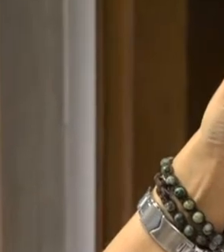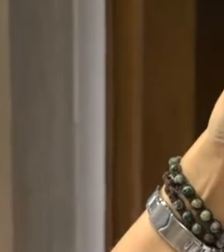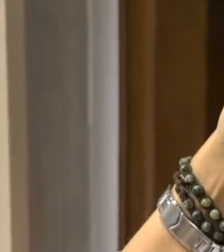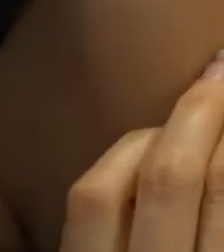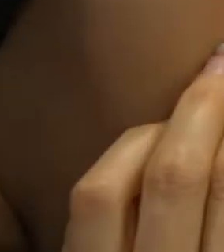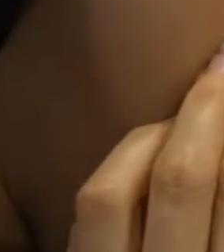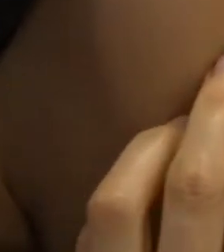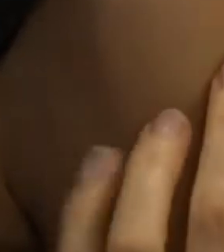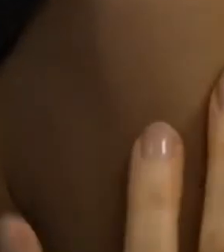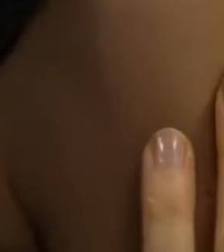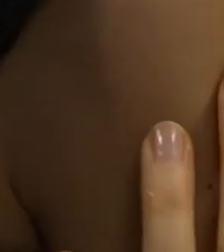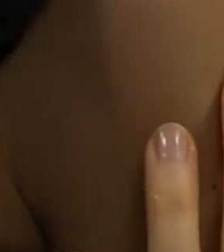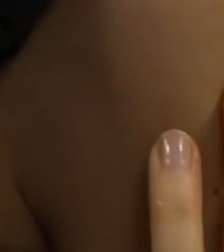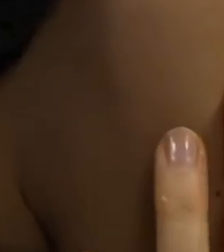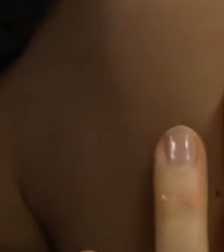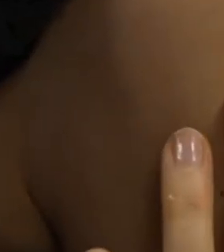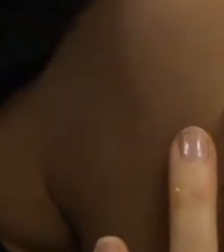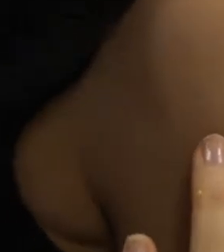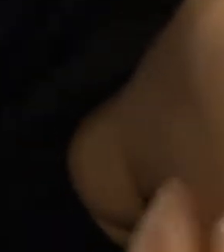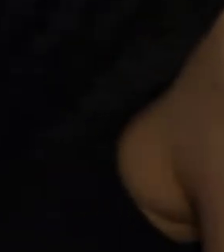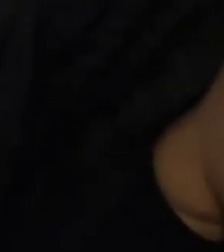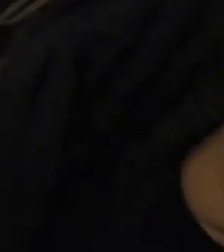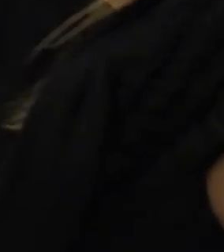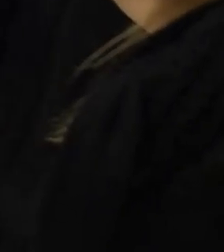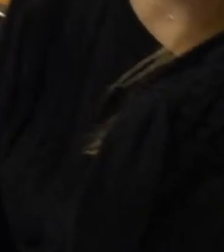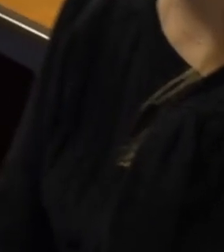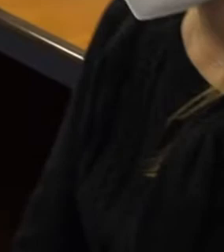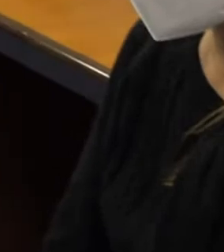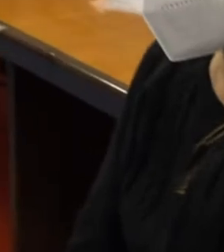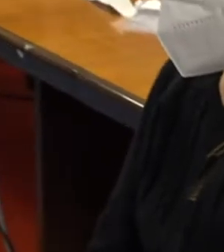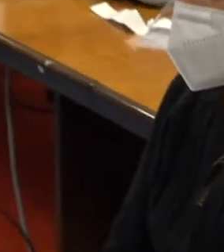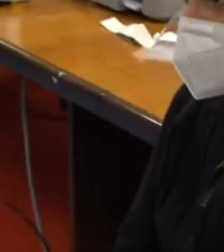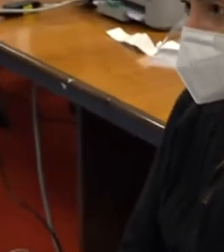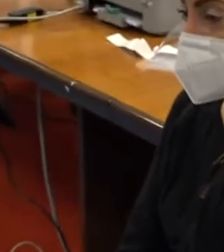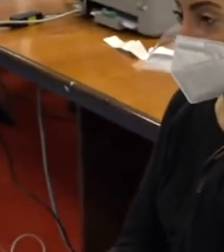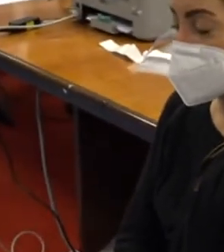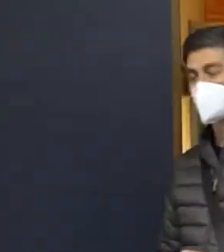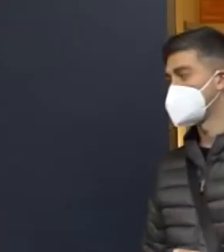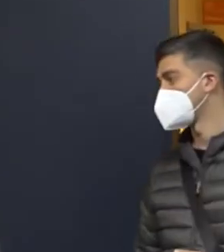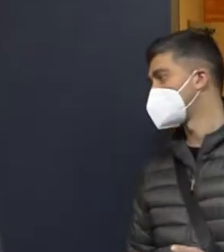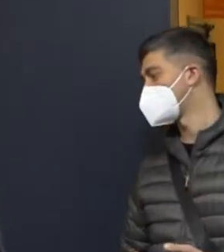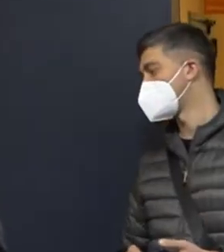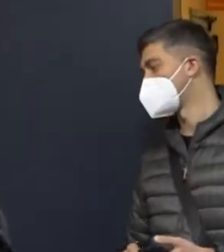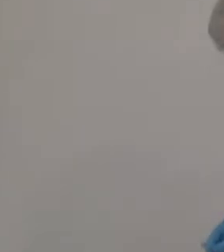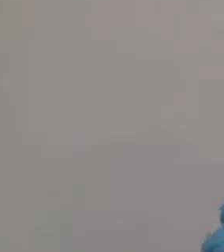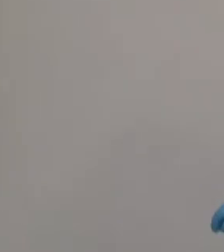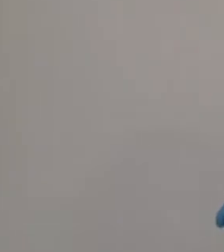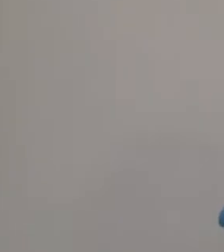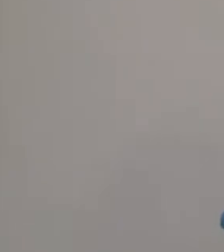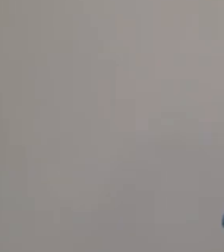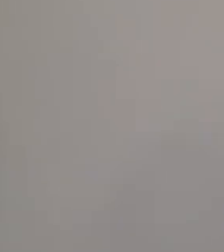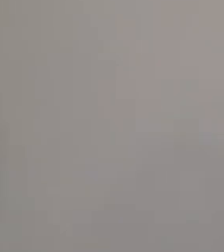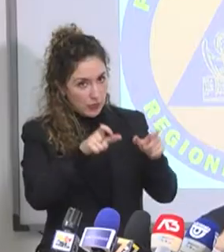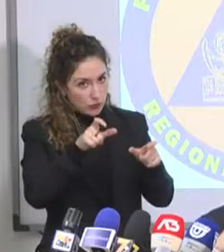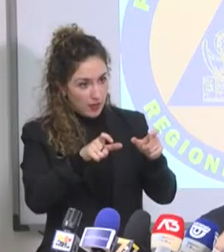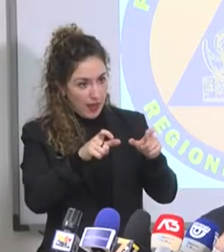arrivate. Altre 40.950 sono attese entro la giornata per continuare le vaccinazioni a personale sanitario e nelle